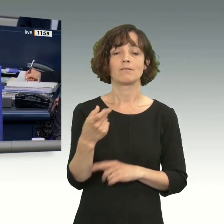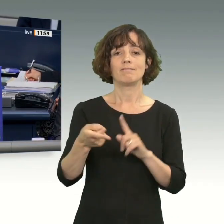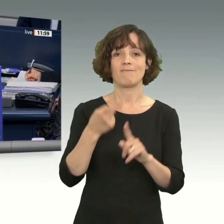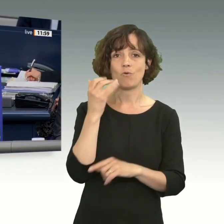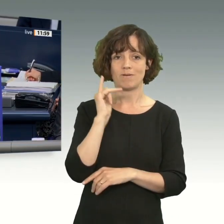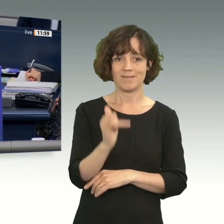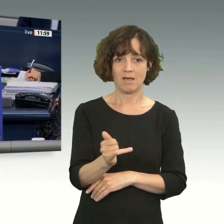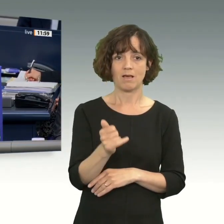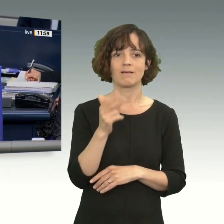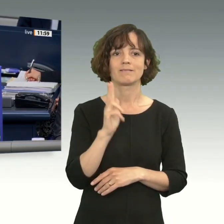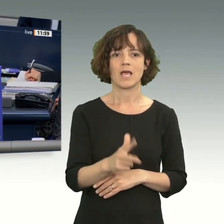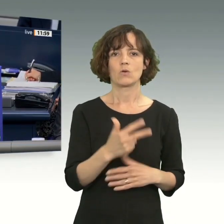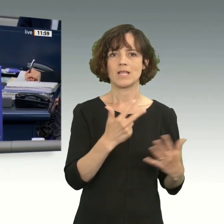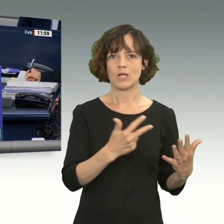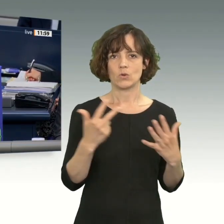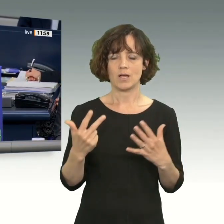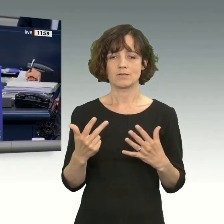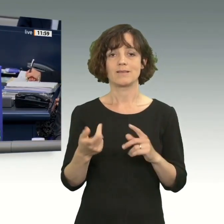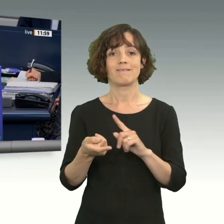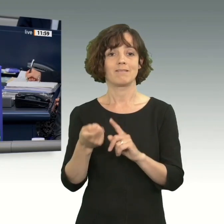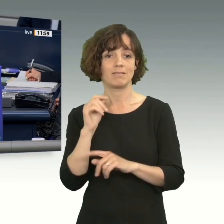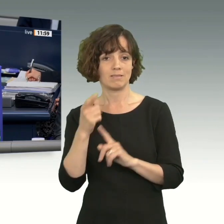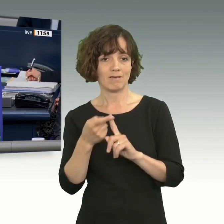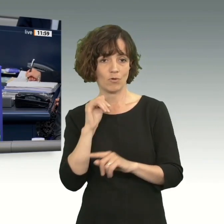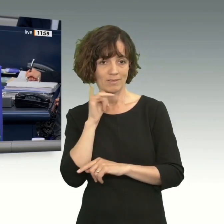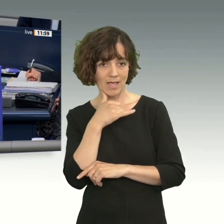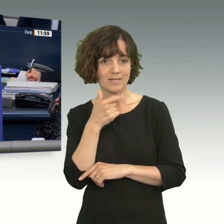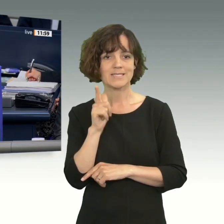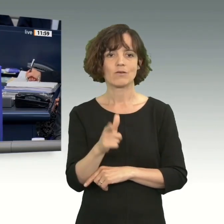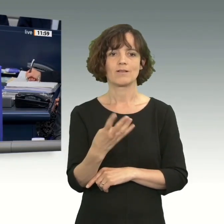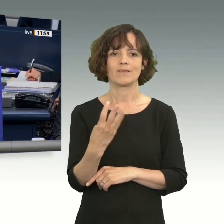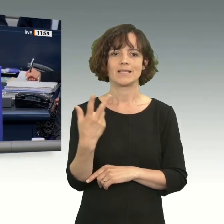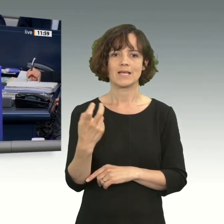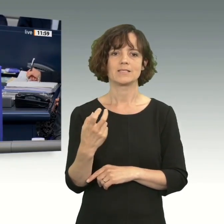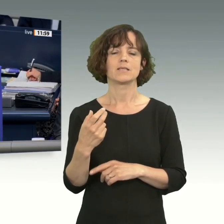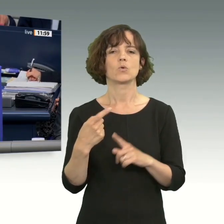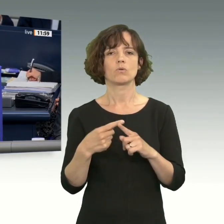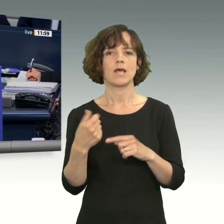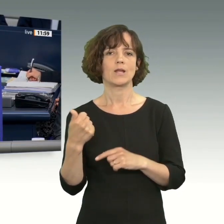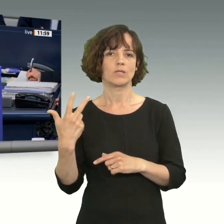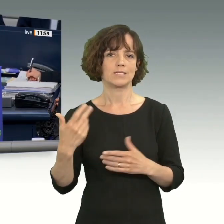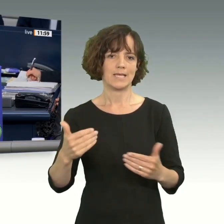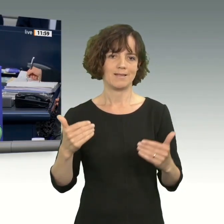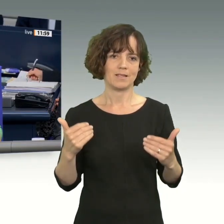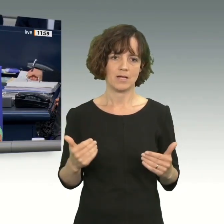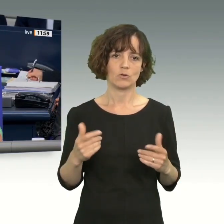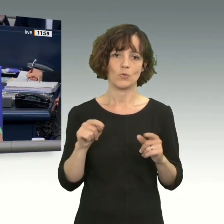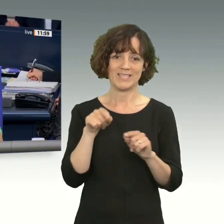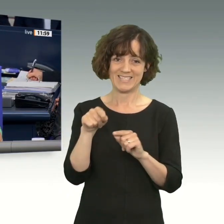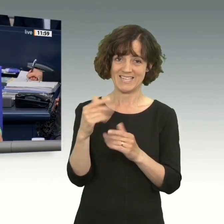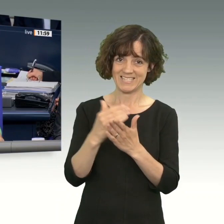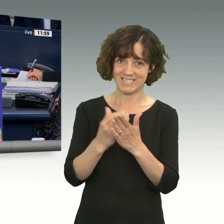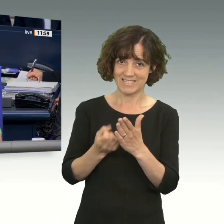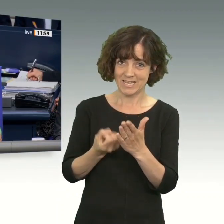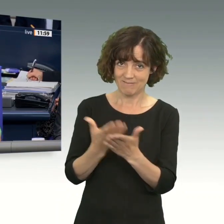388. Mit Nein haben gestimmt 234. Es gab 31 Enthaltungen. Damit ist der